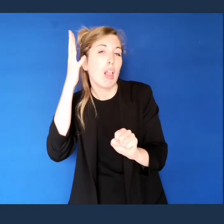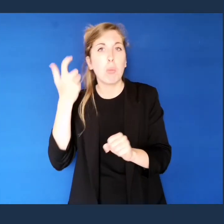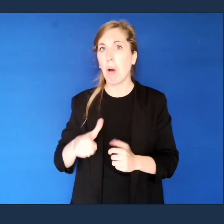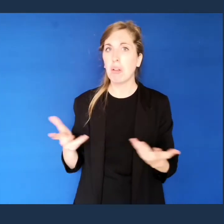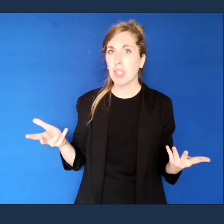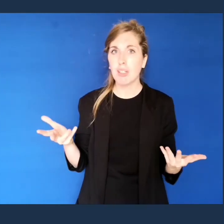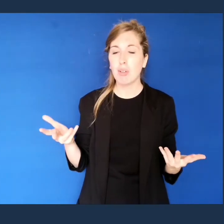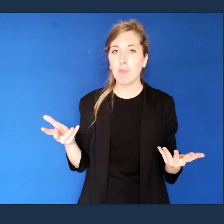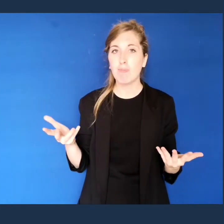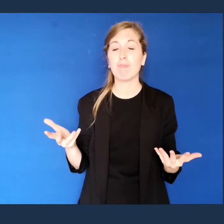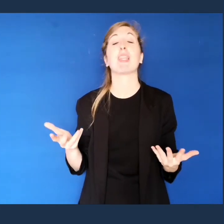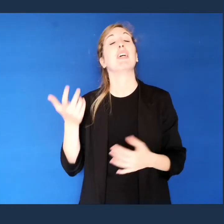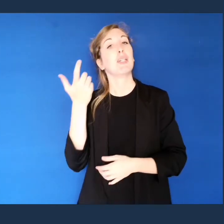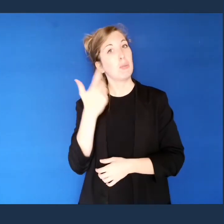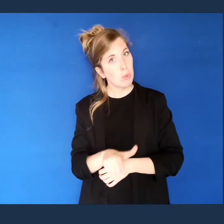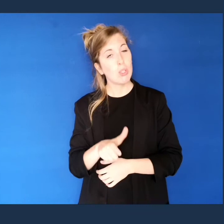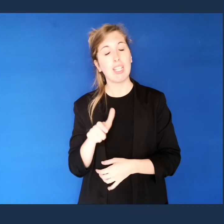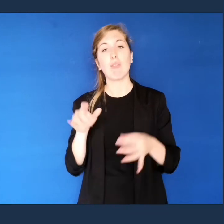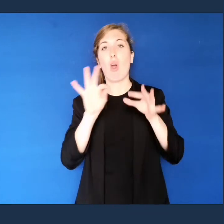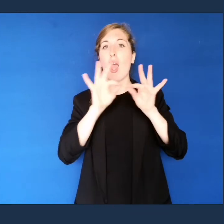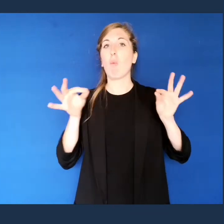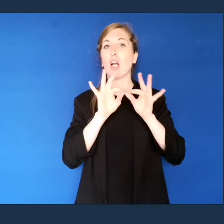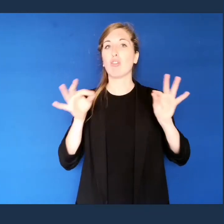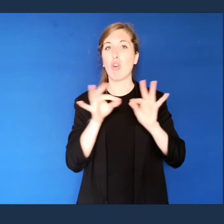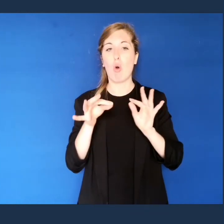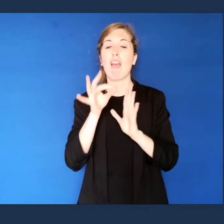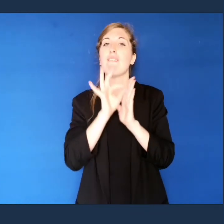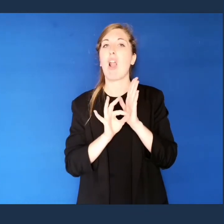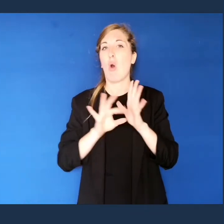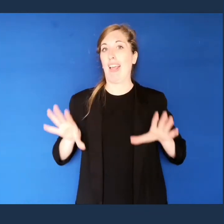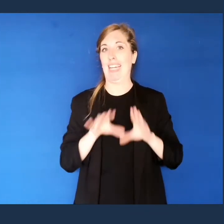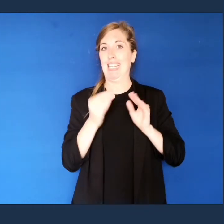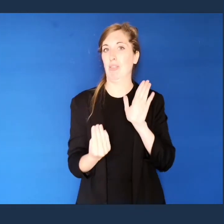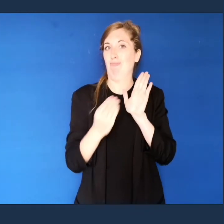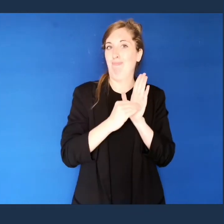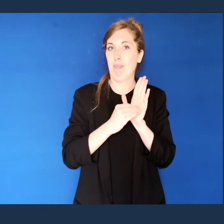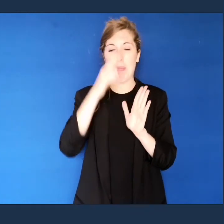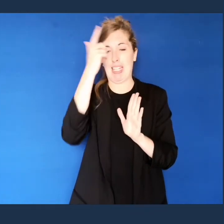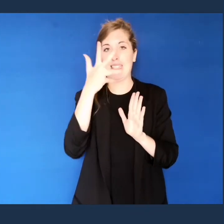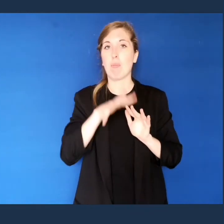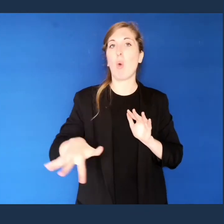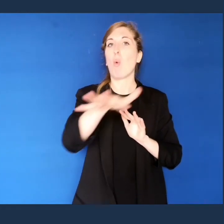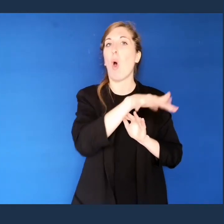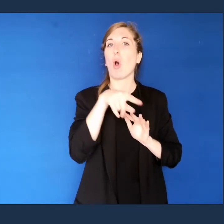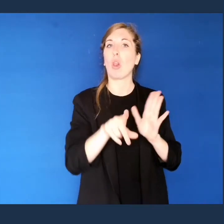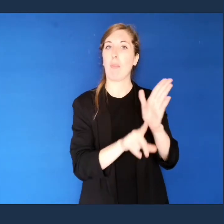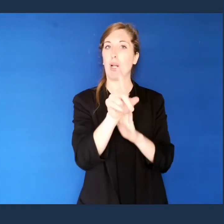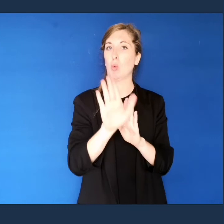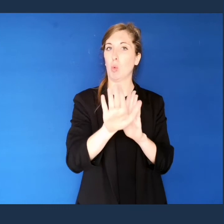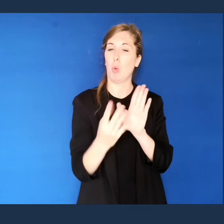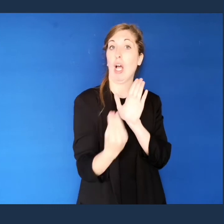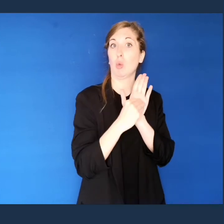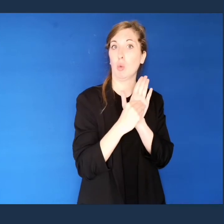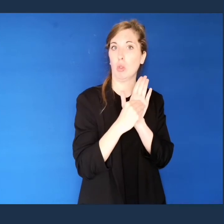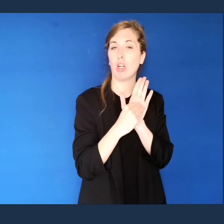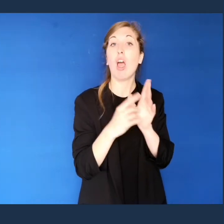Quando si inseriscono nelle equazioni i valori iniziali, per esempio la temperatura misurata in un certo luogo, si dovrebbe